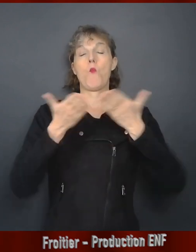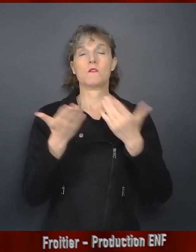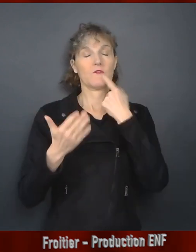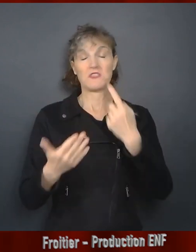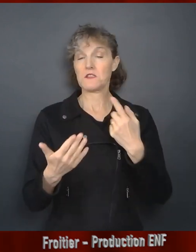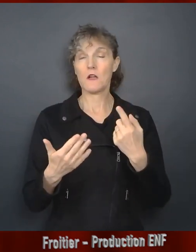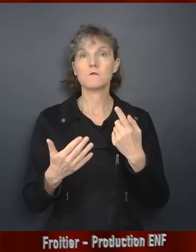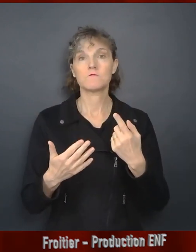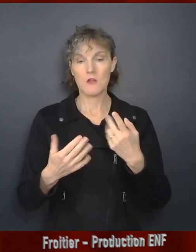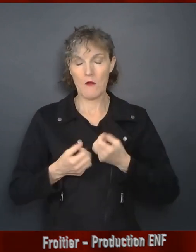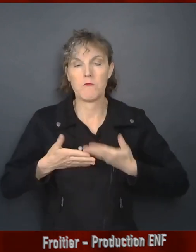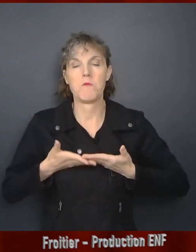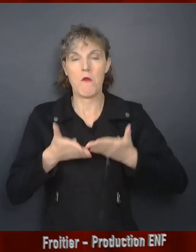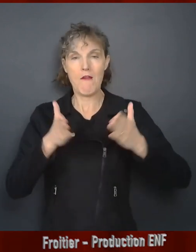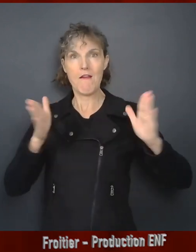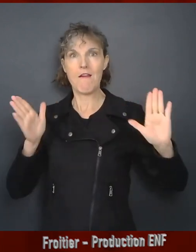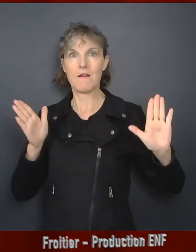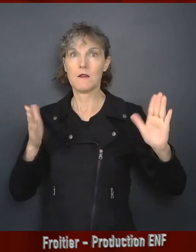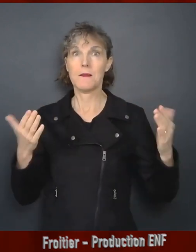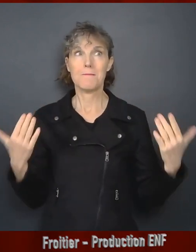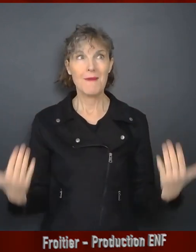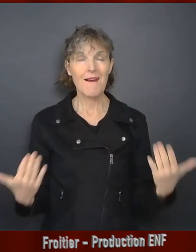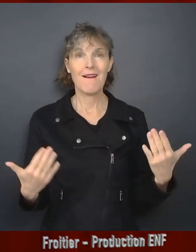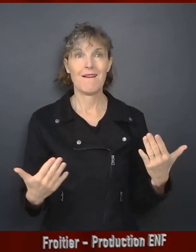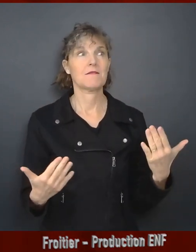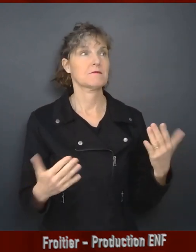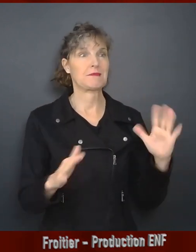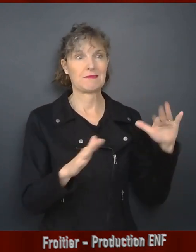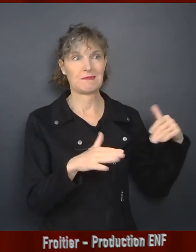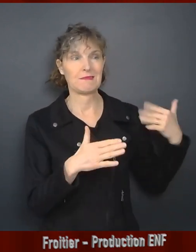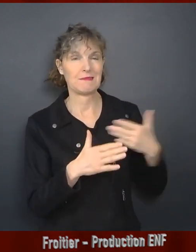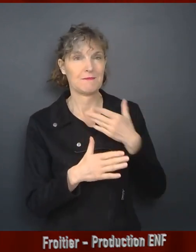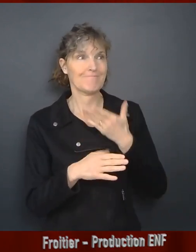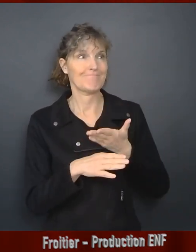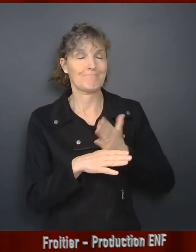je n'étais pas prête à parler de ce que j'ai eu à traverser.